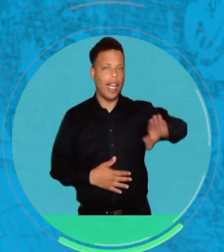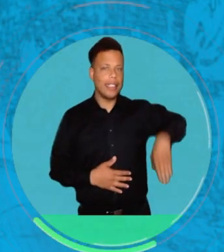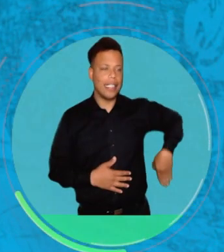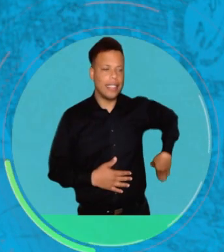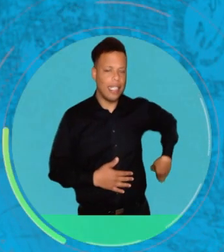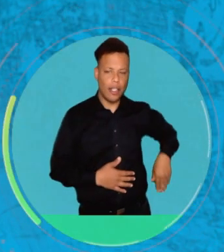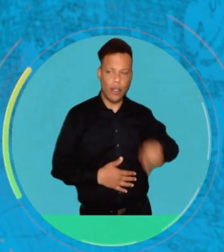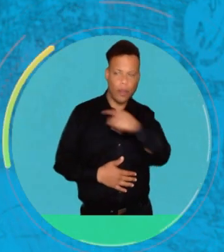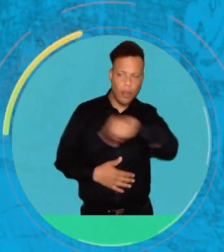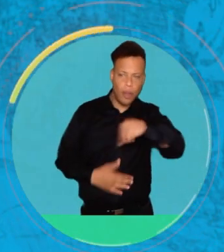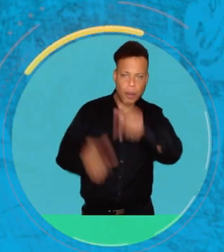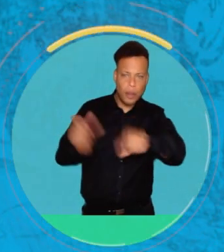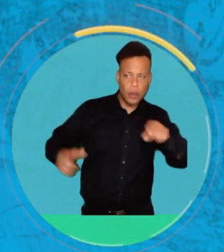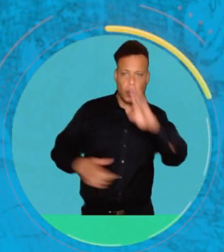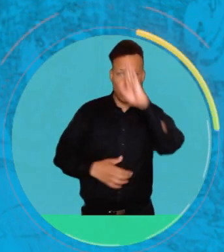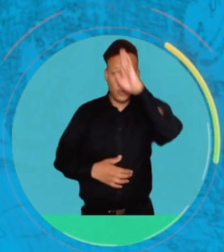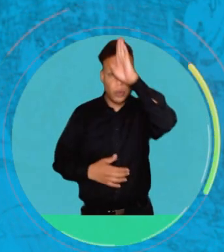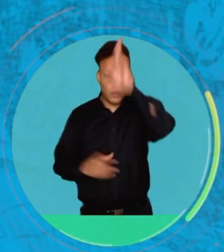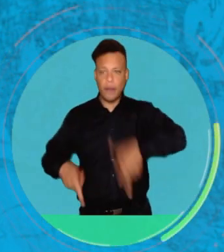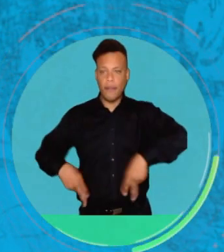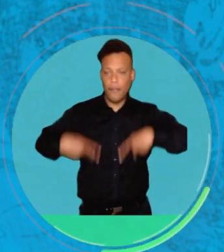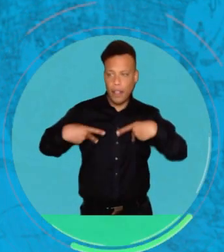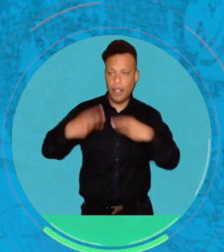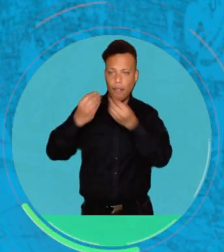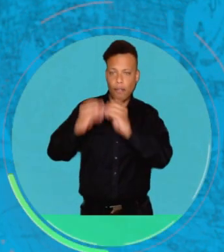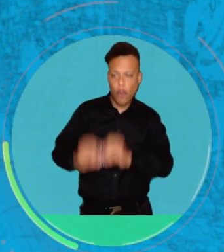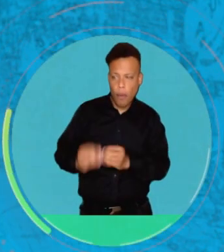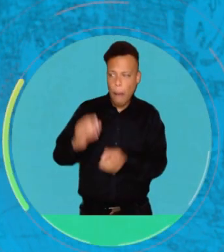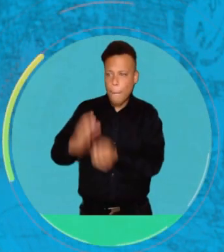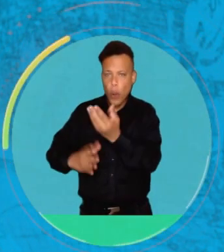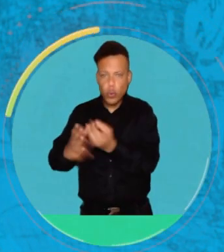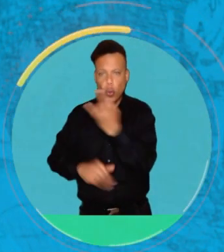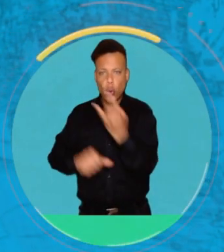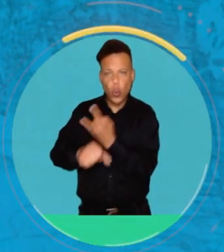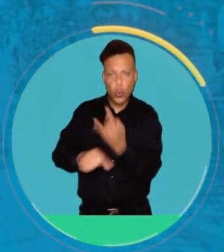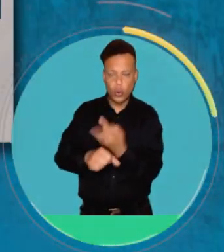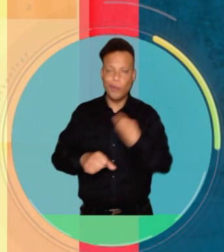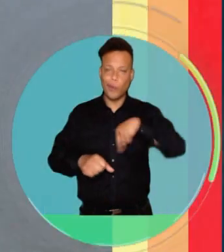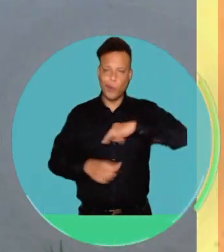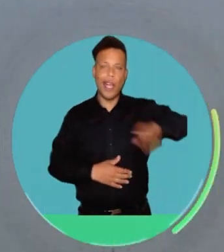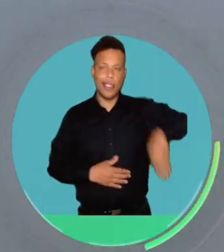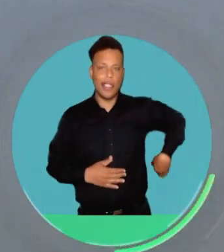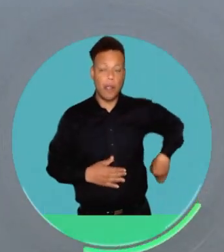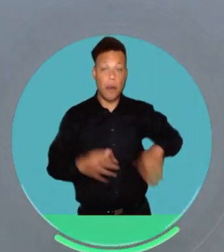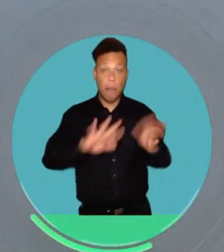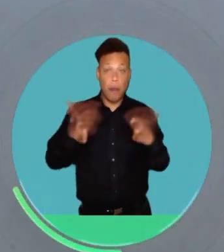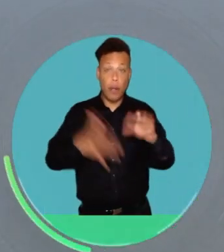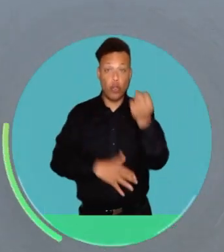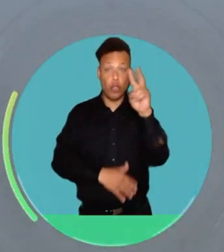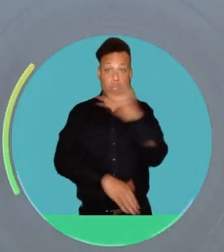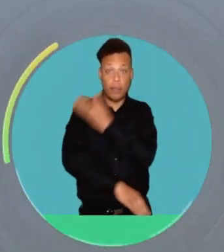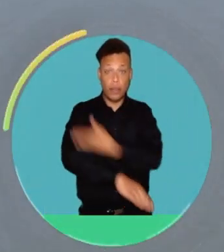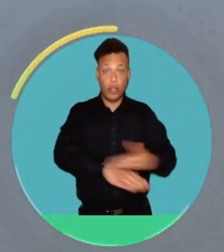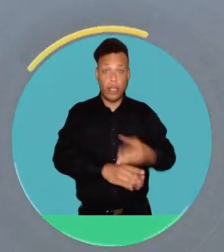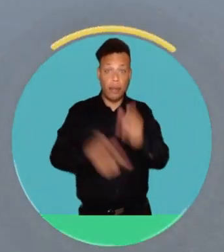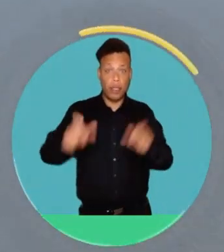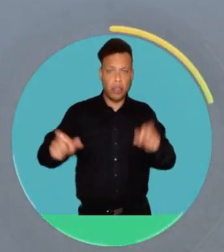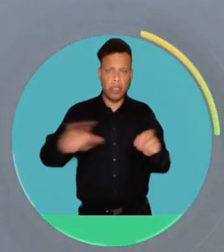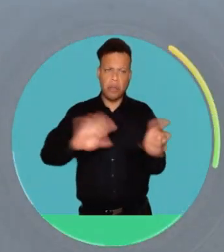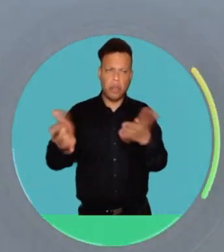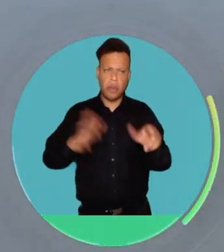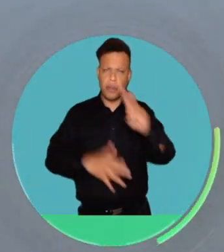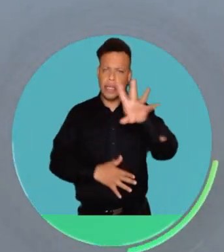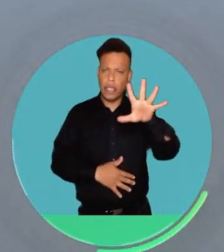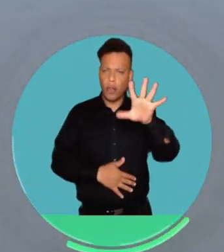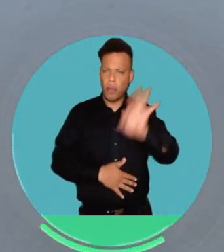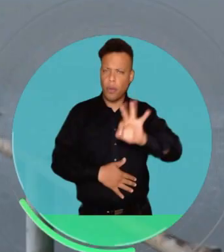tarde en el tratamiento de hábitos y estilos de vida de producción y consumo. Se estima que cerca de 12 millones de personas, un poco